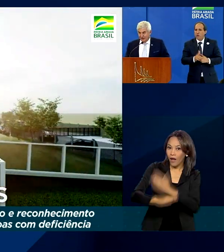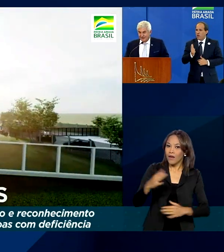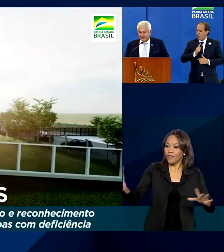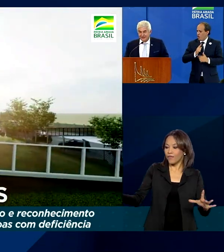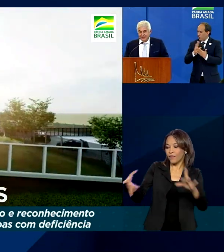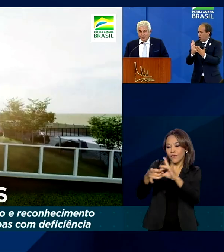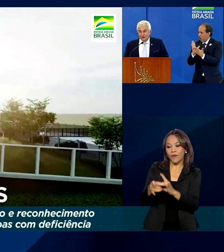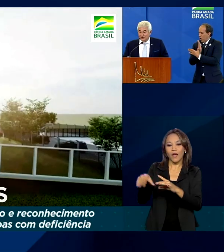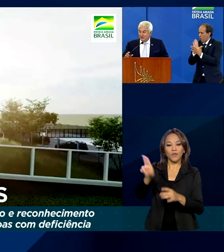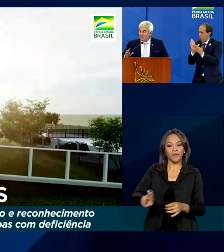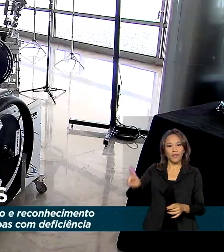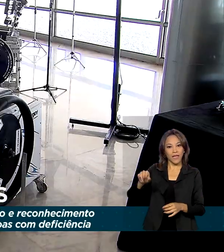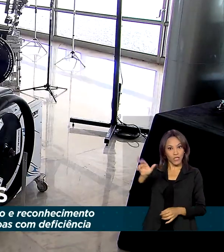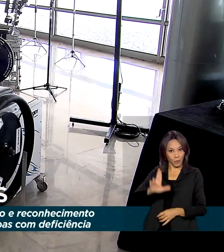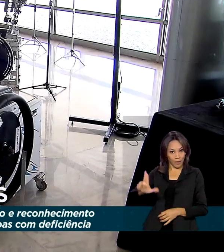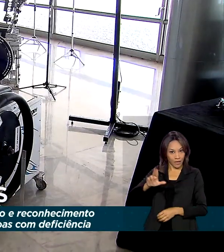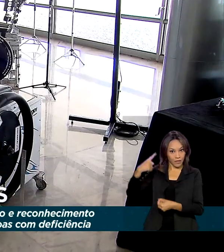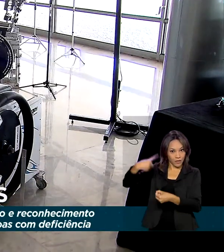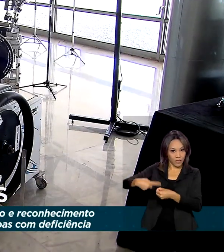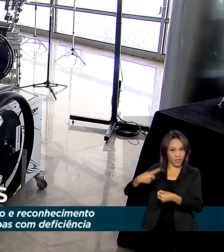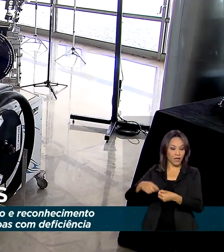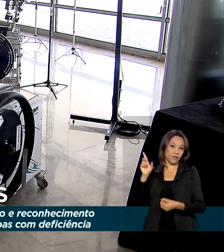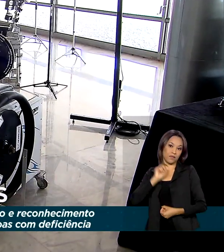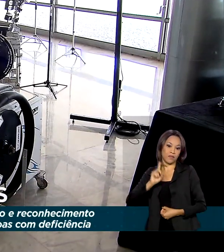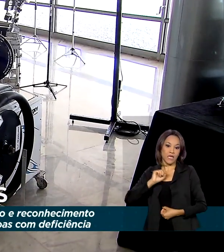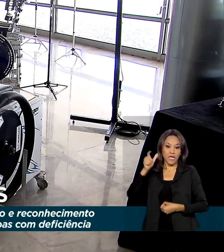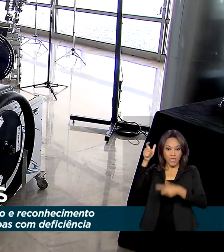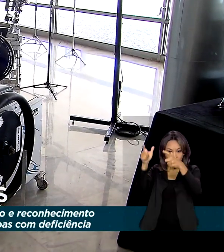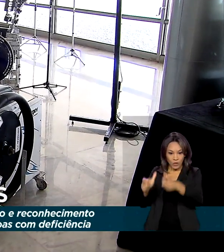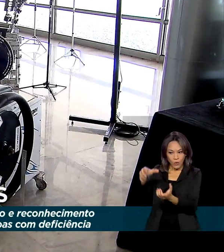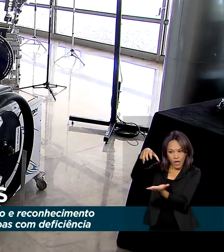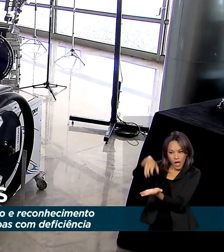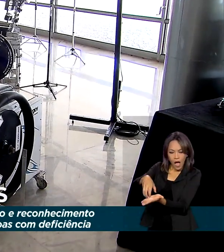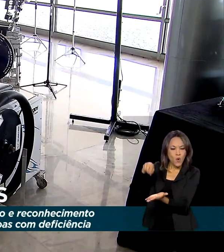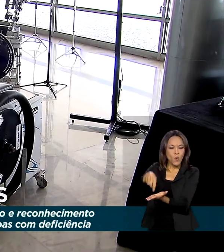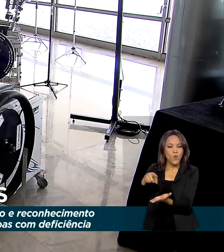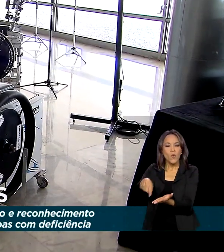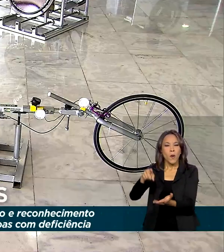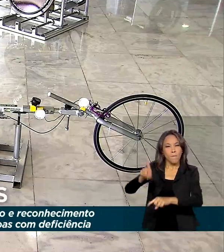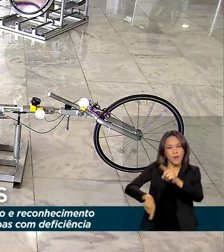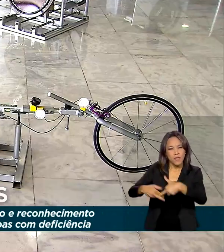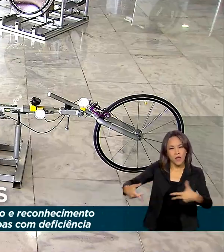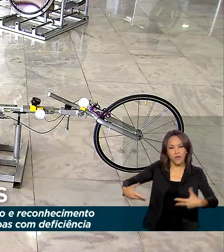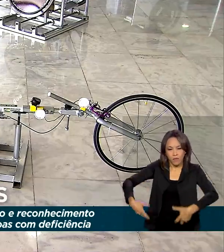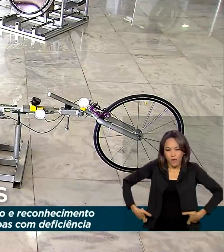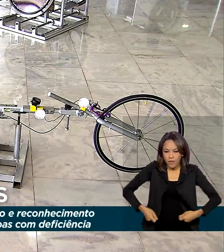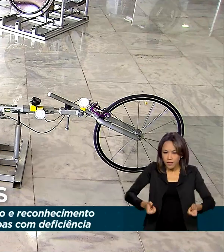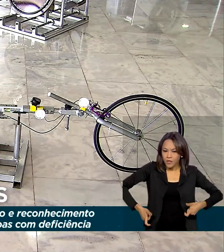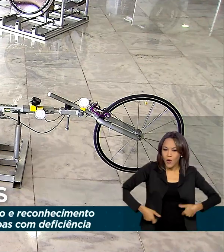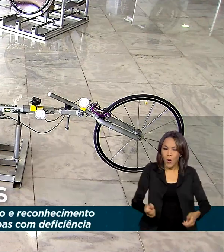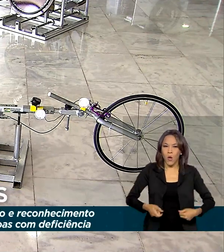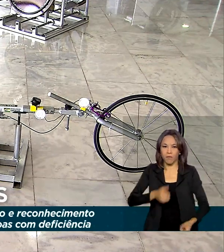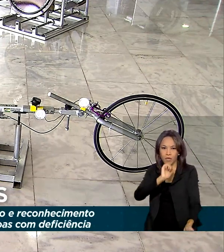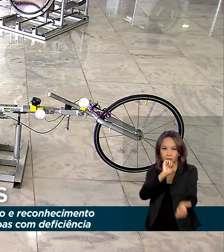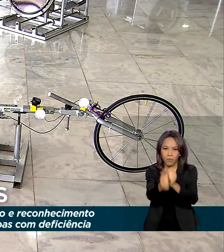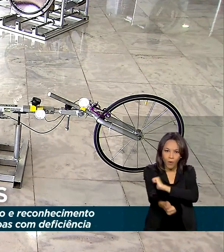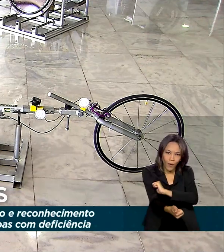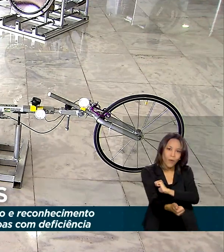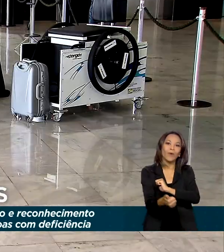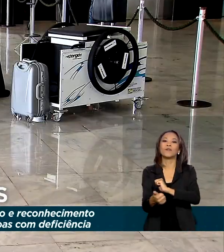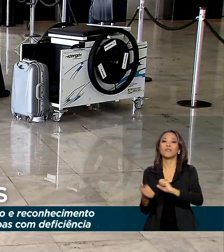Federal de Uberlândia, em Minas Gerais. O centro desenvolve equipamentos como cadeiras de rodas para a prática de esportes